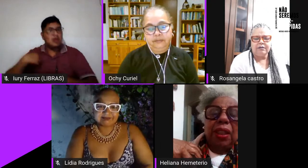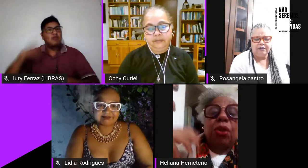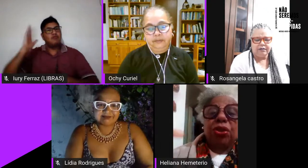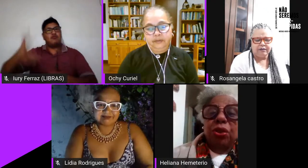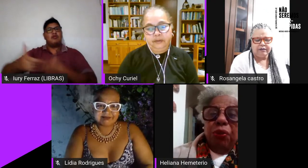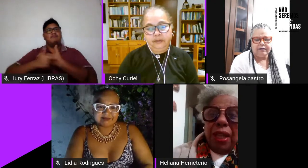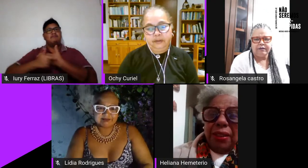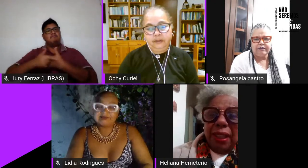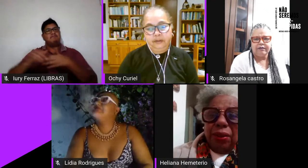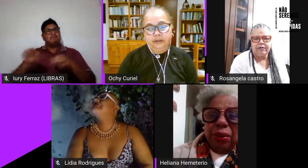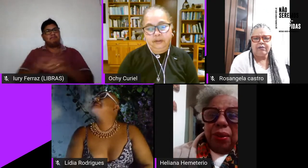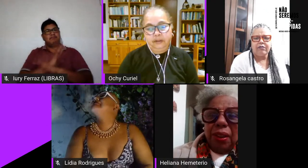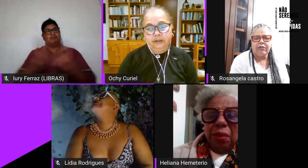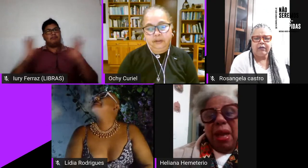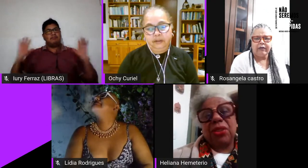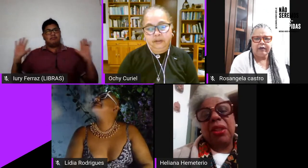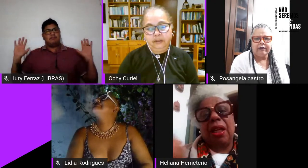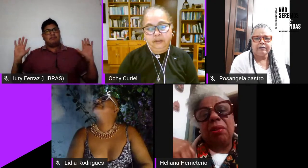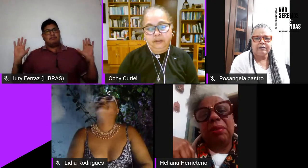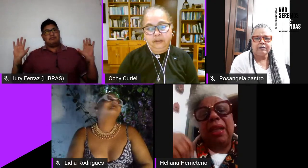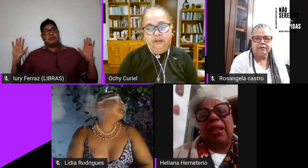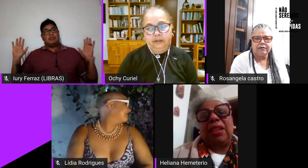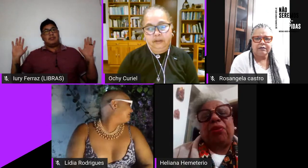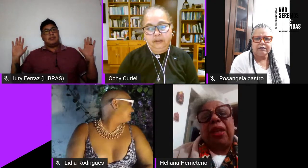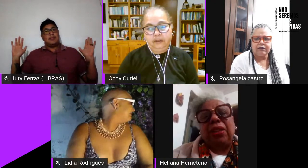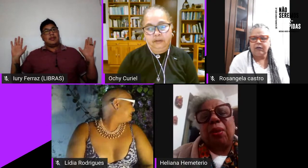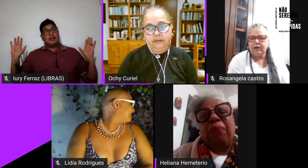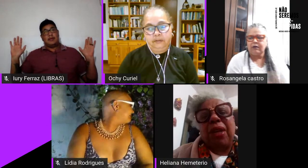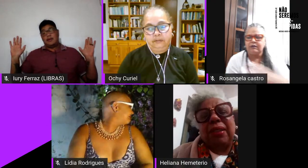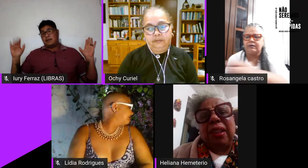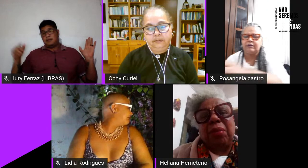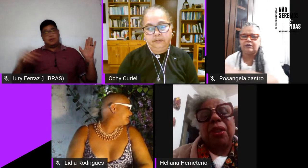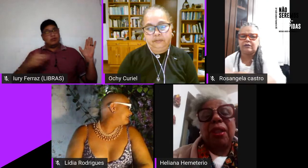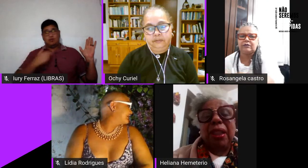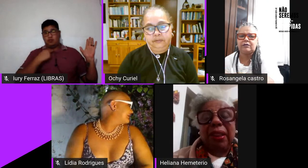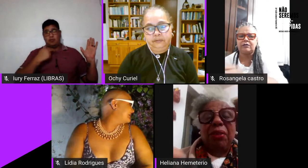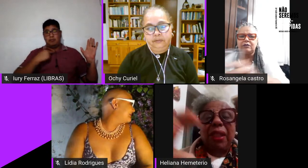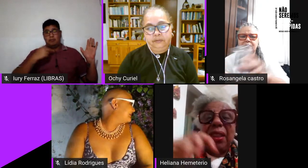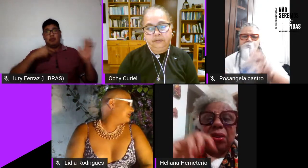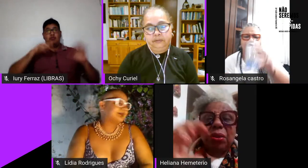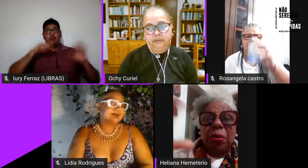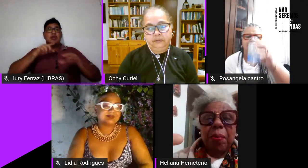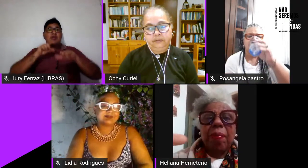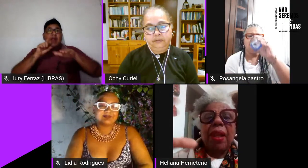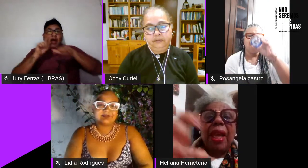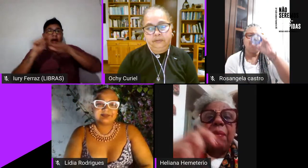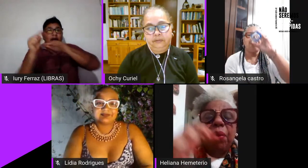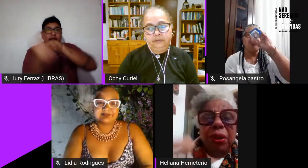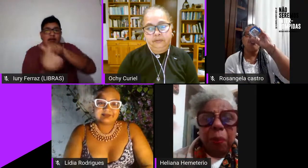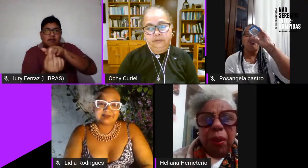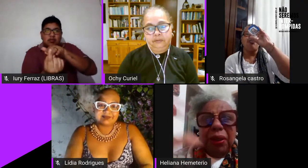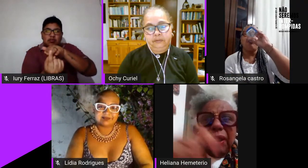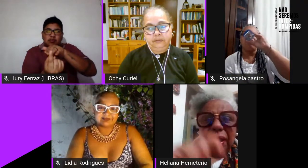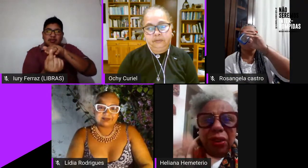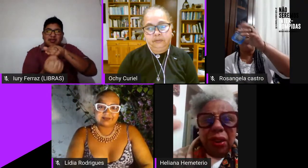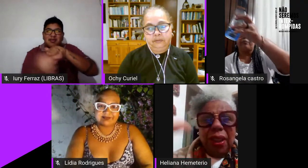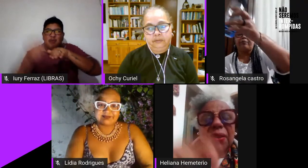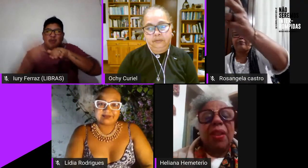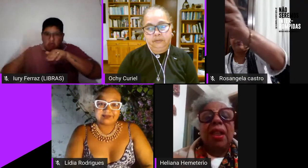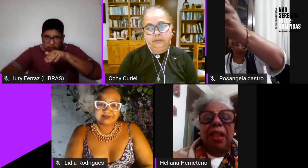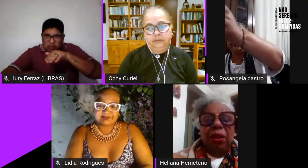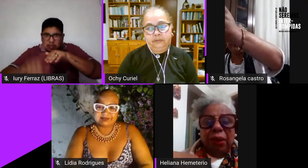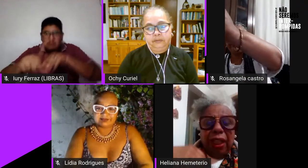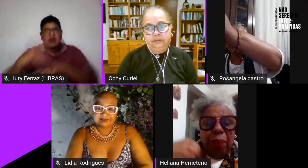e continuo fazendo mas não na linha de frente como fazíamos então isso é muito importante